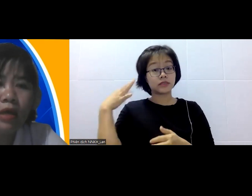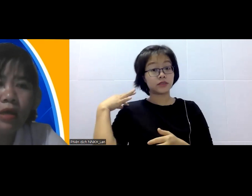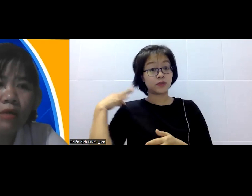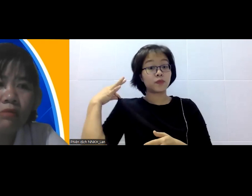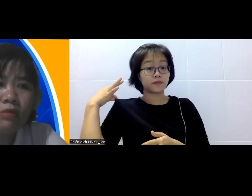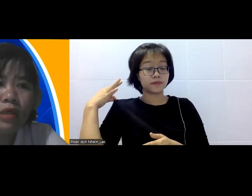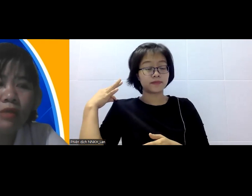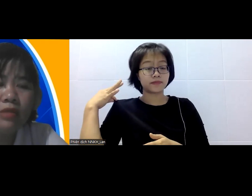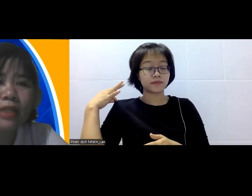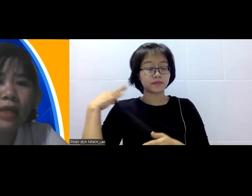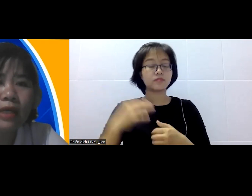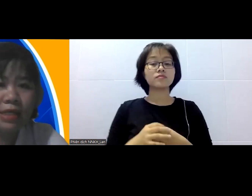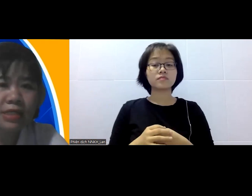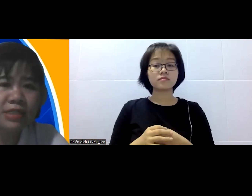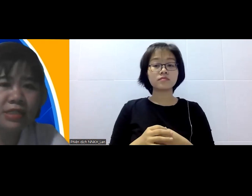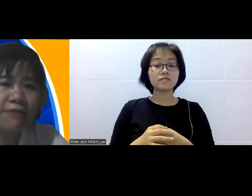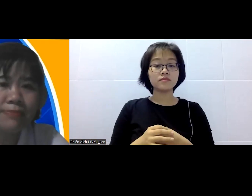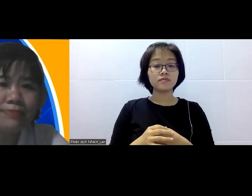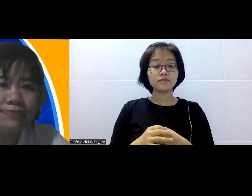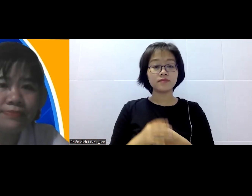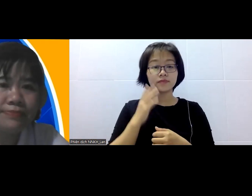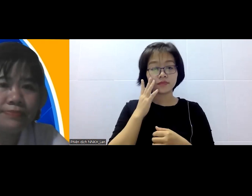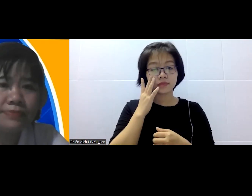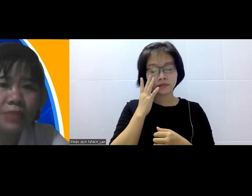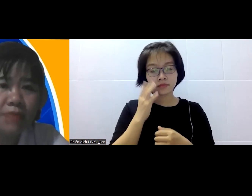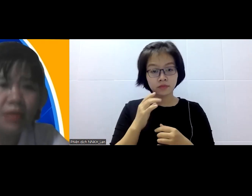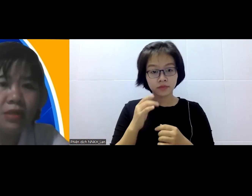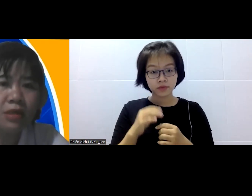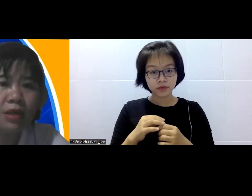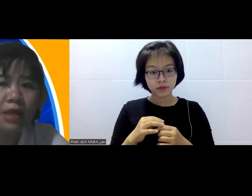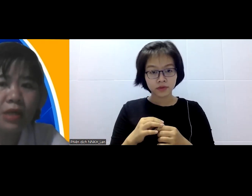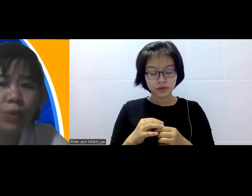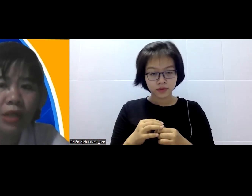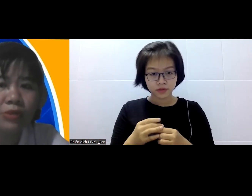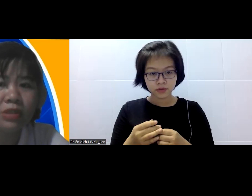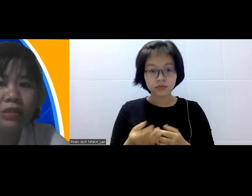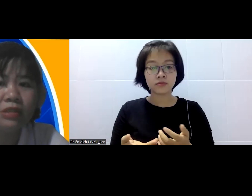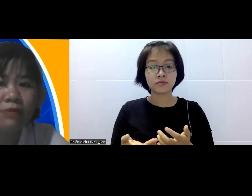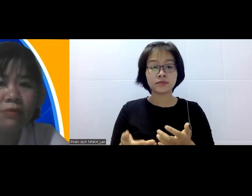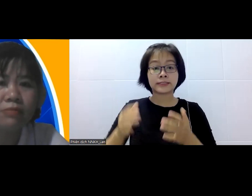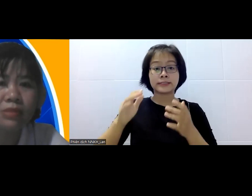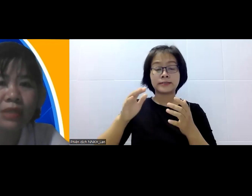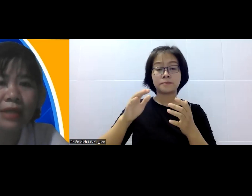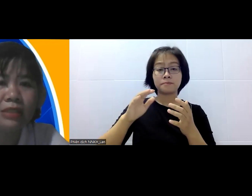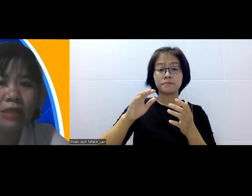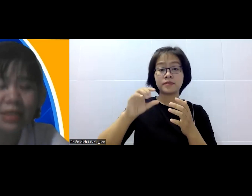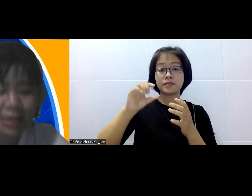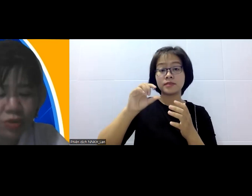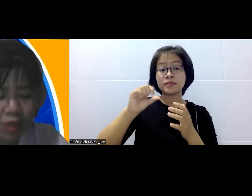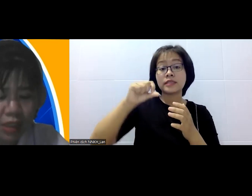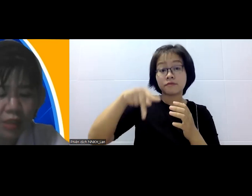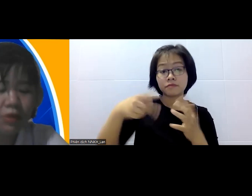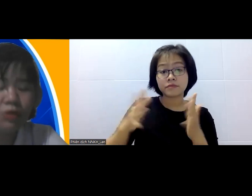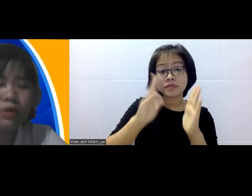hướng đến gia tăng cái sản phẩm chế biến cho các nguyên liệu từ cái vùng người nông dân